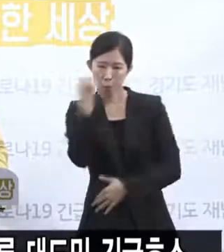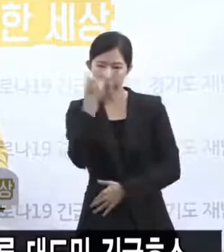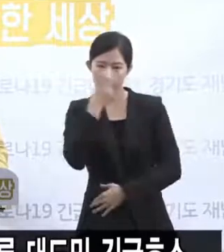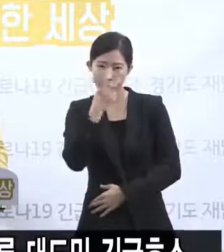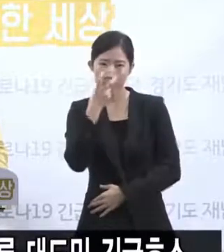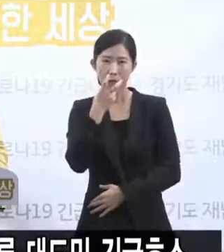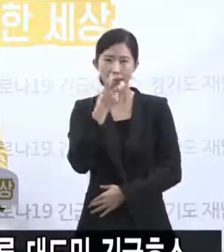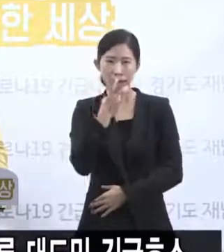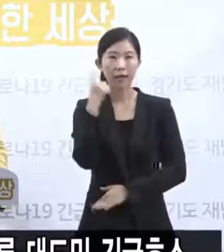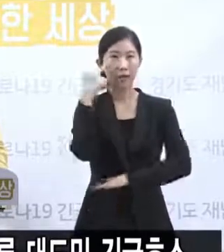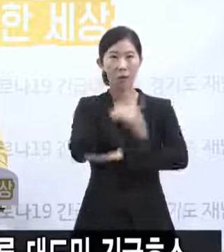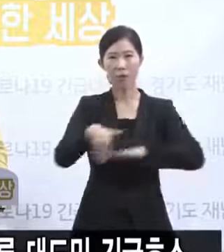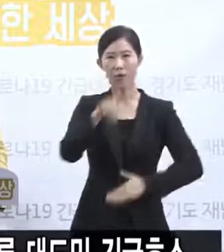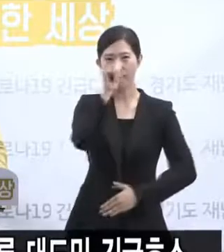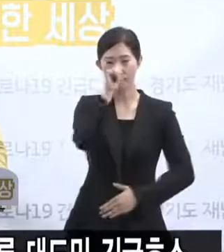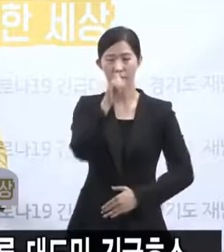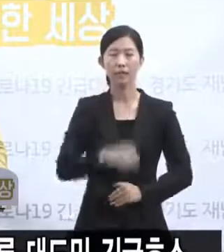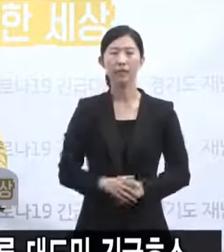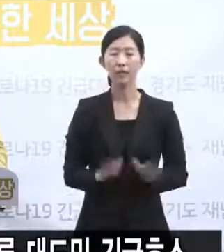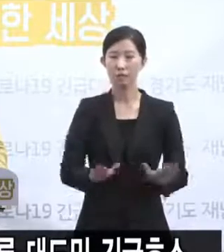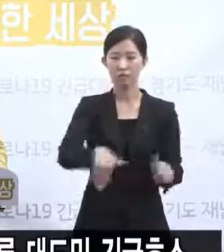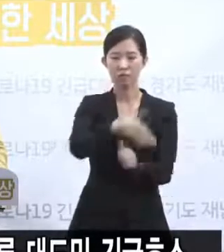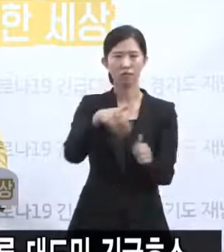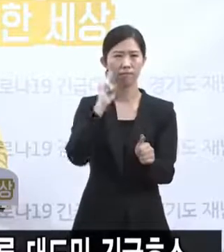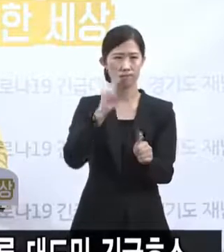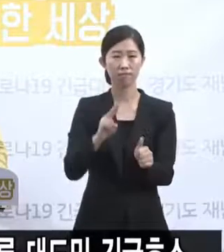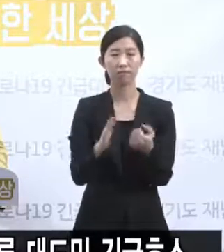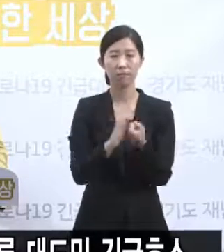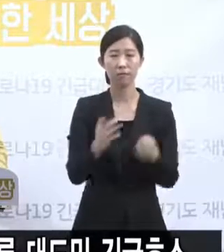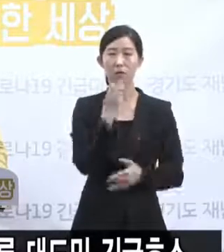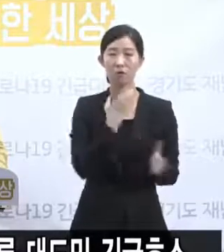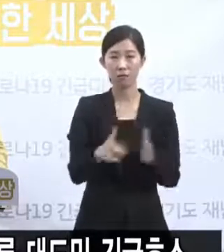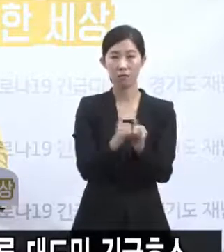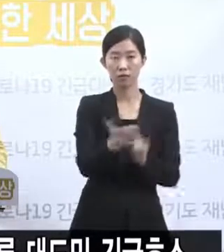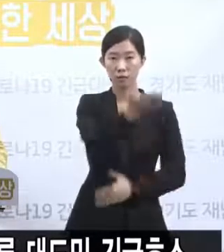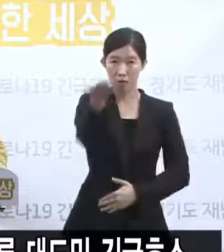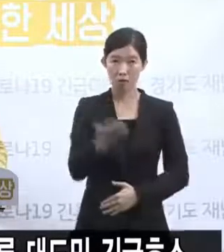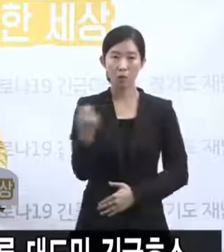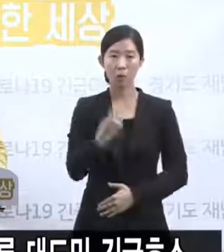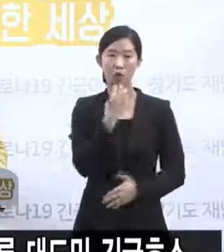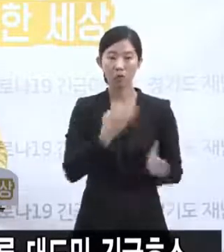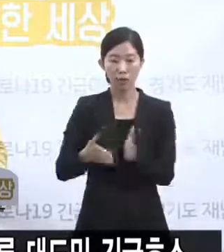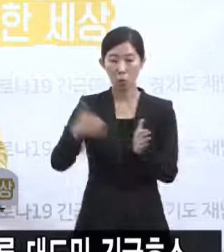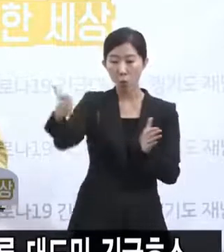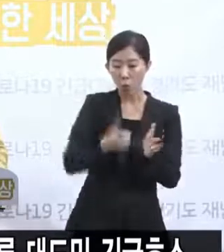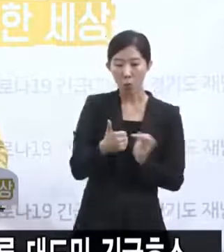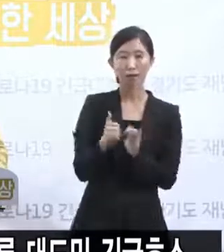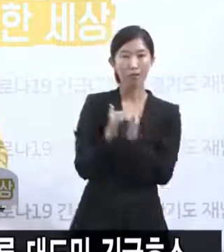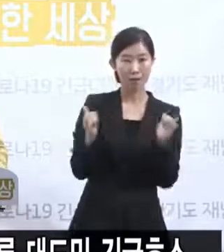어쨌든 지금 상황이 매우 심각하므로 우리 도민 여러분들께서 또 도우를 방문하는 우리 국민 여러분께서